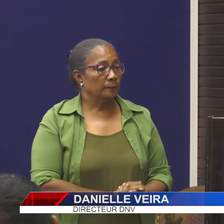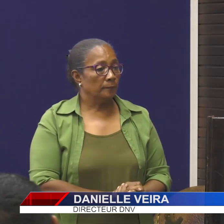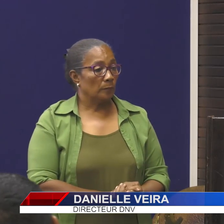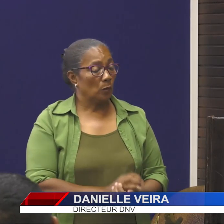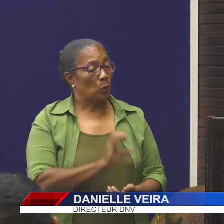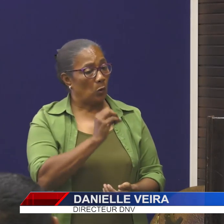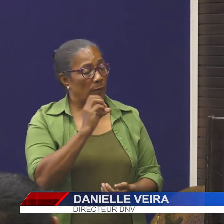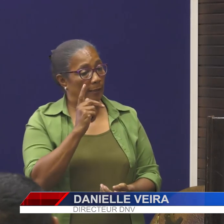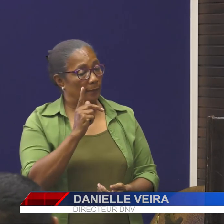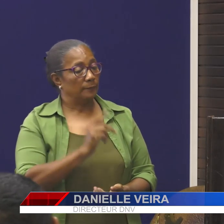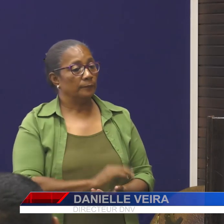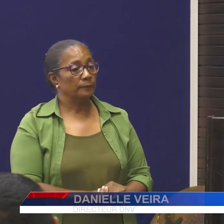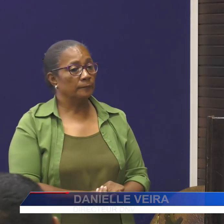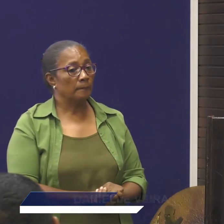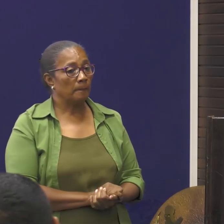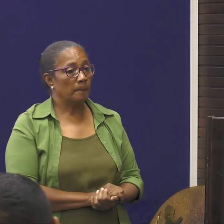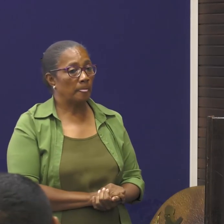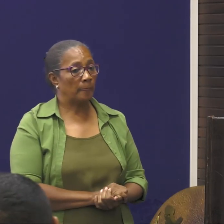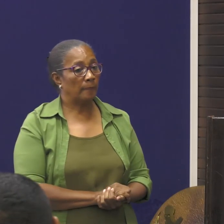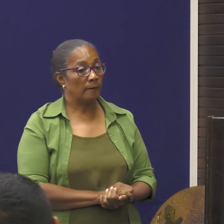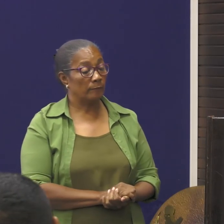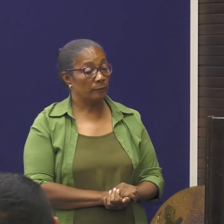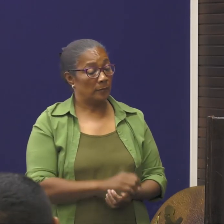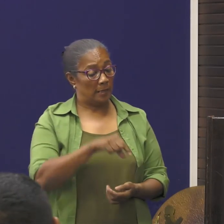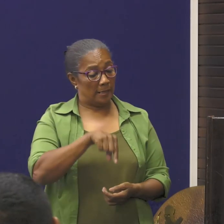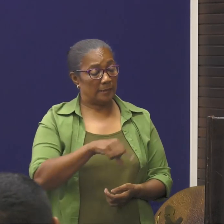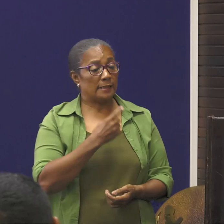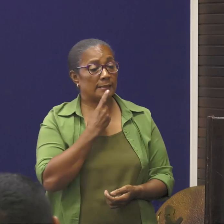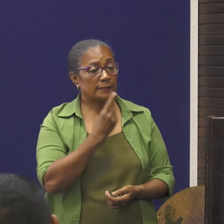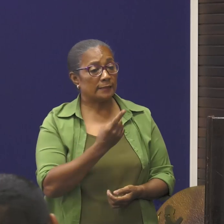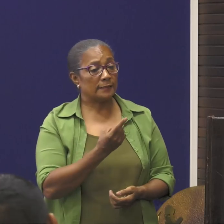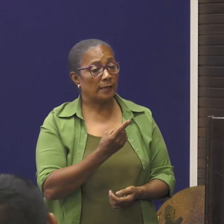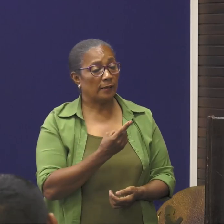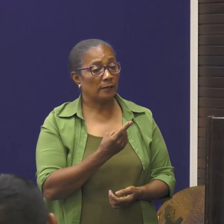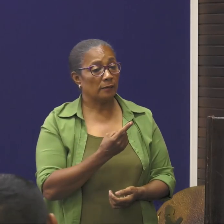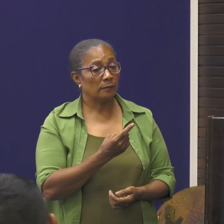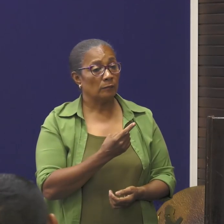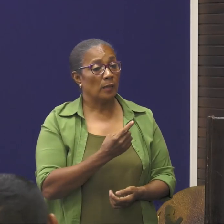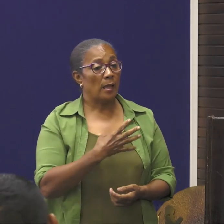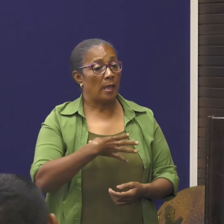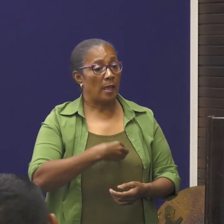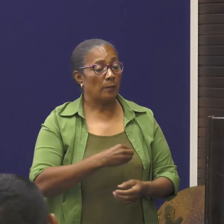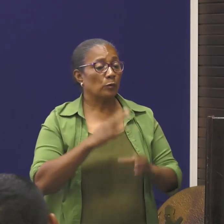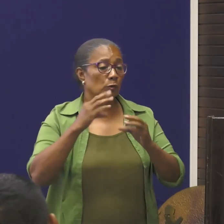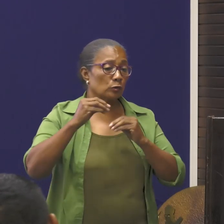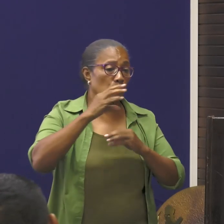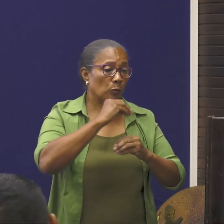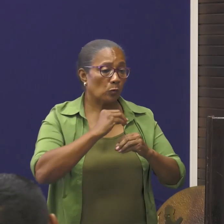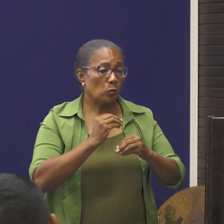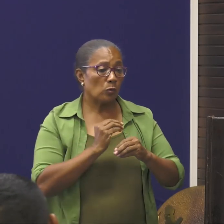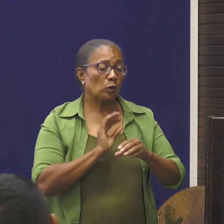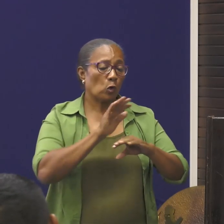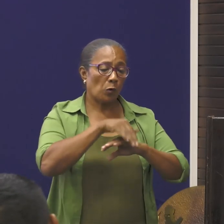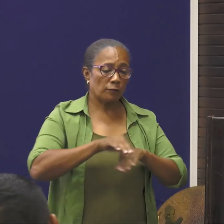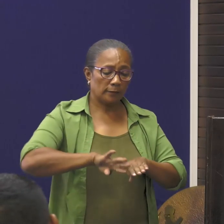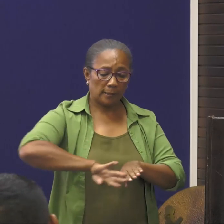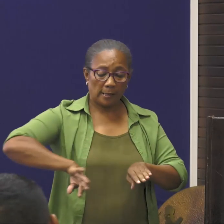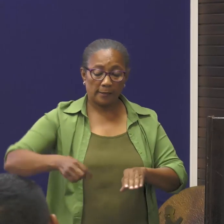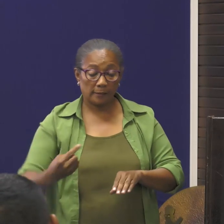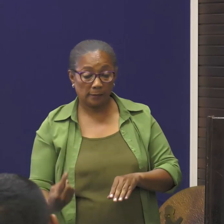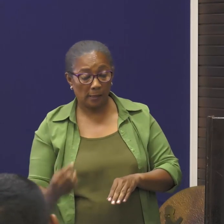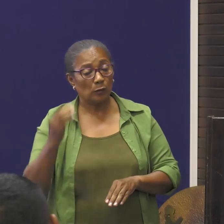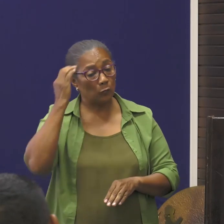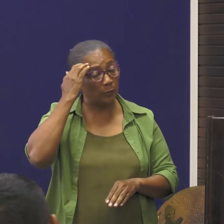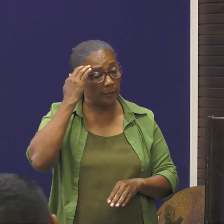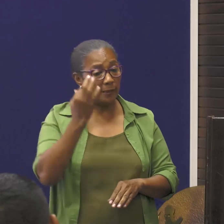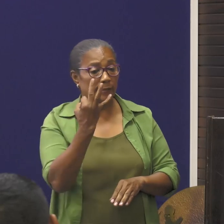Ja, Er is al eerder aangegeven, we hebben gesproken, over de quarantaine. U weet,